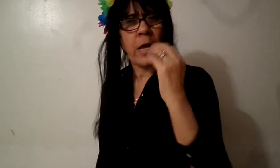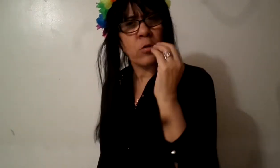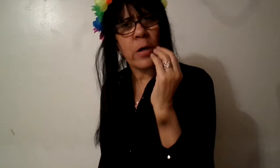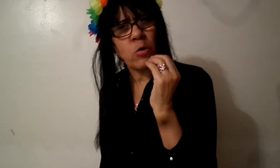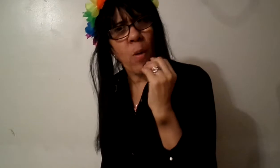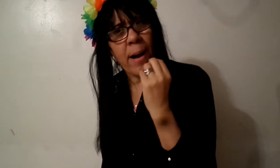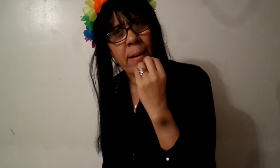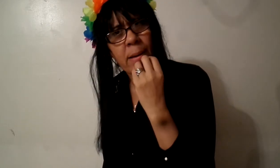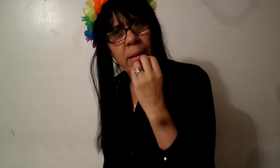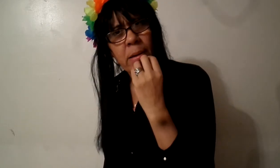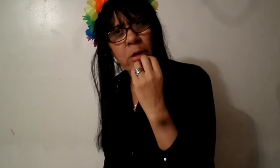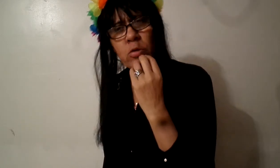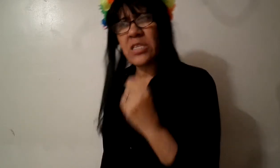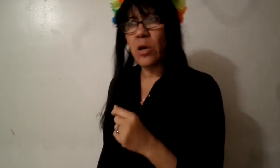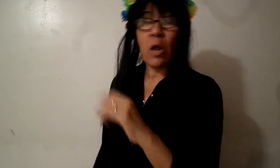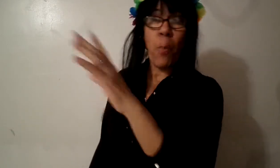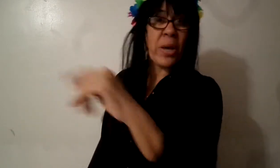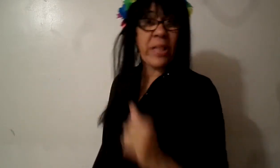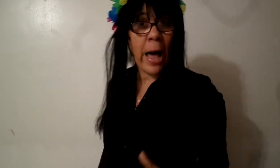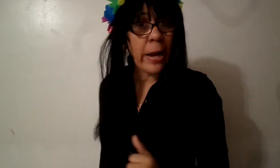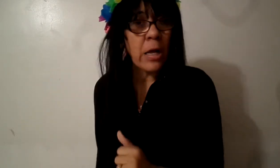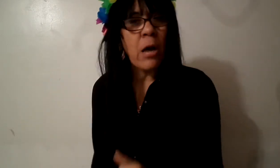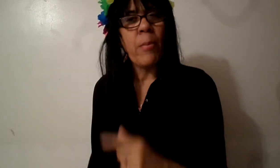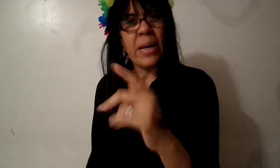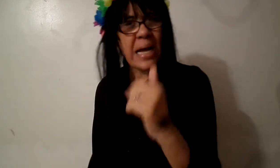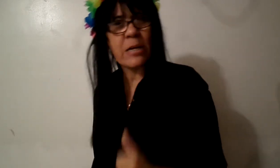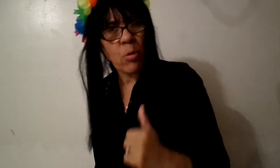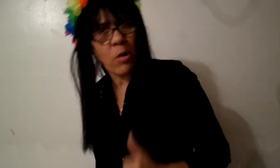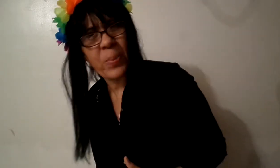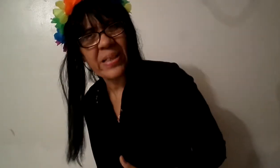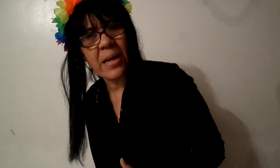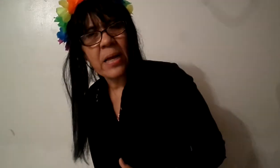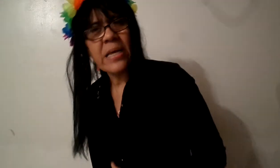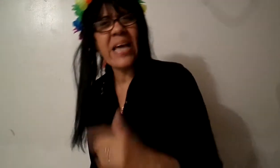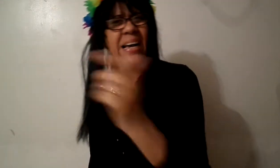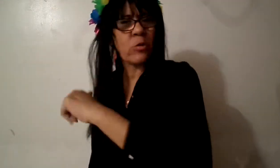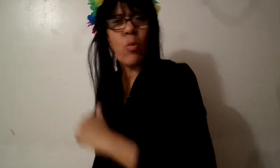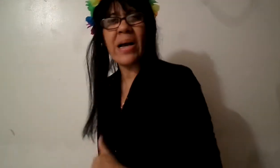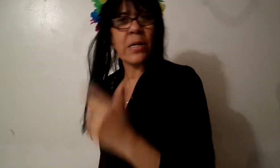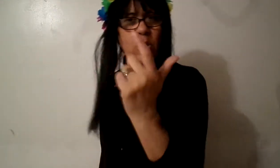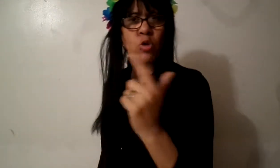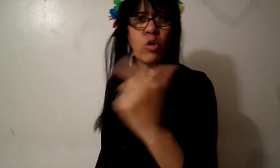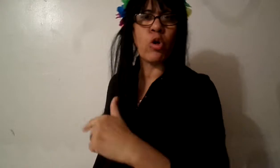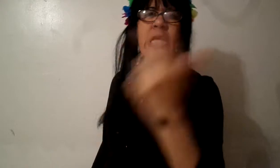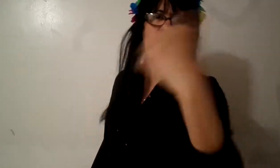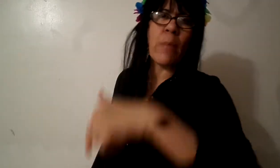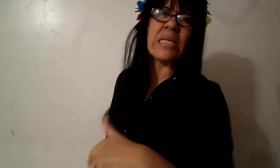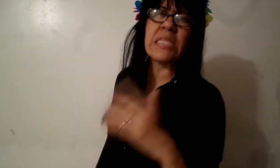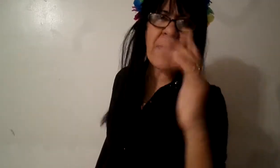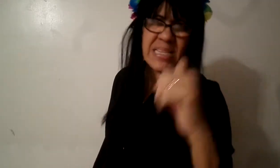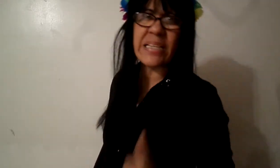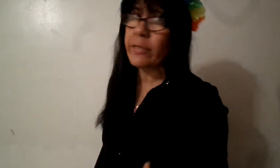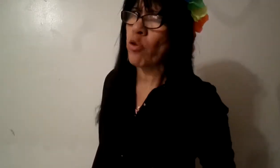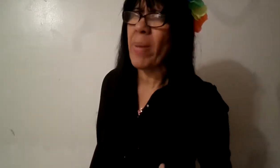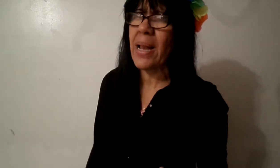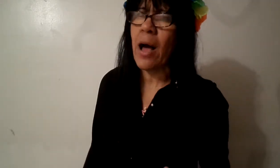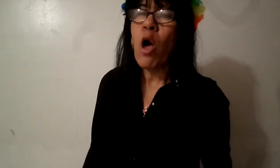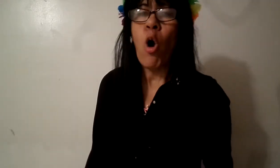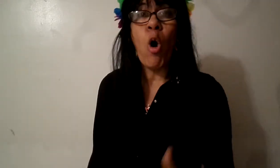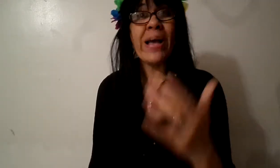donde tú vas y tú dices va al hospital verdad que tú vas al hospital y hay que tú vas que el doctor te dé una medicina para sanarte no es verdad o es que